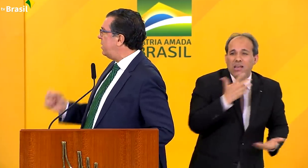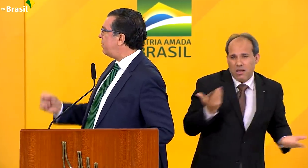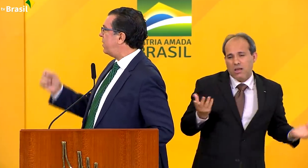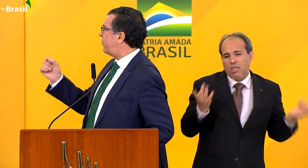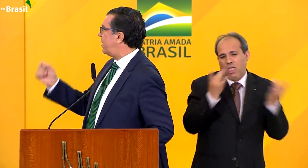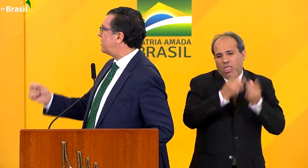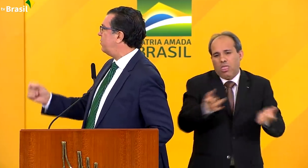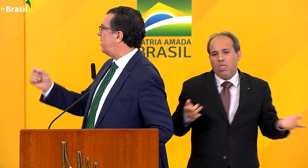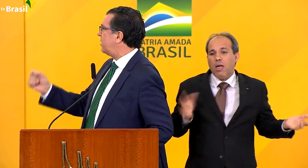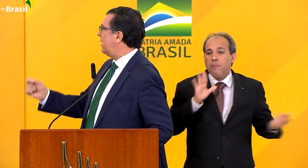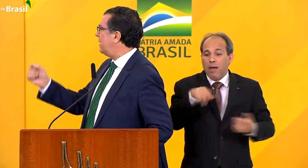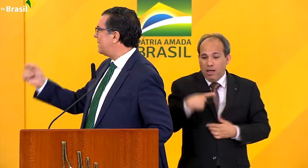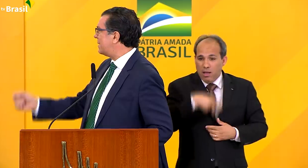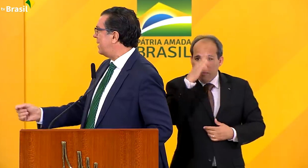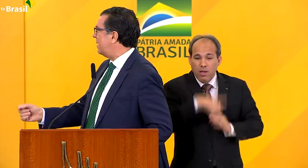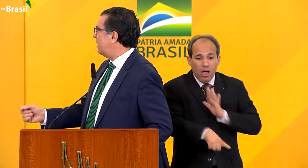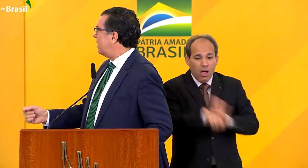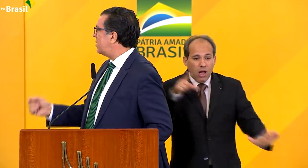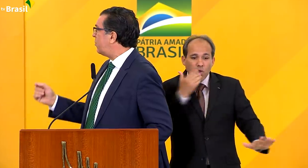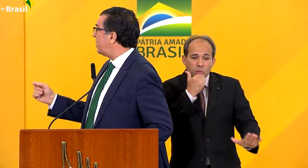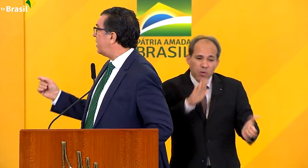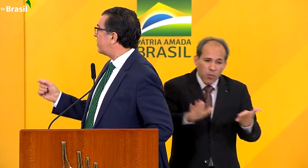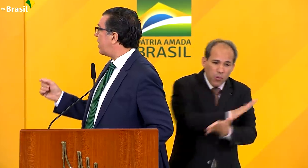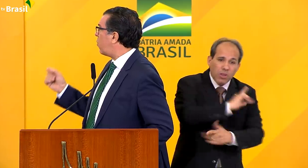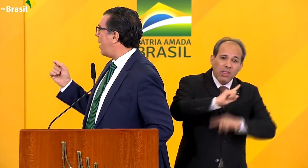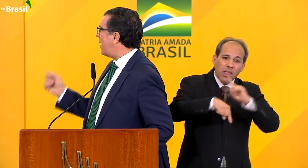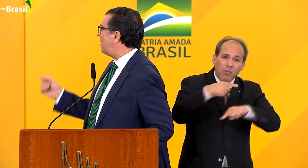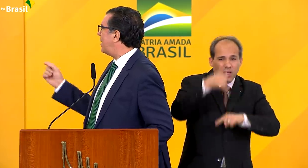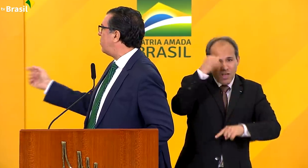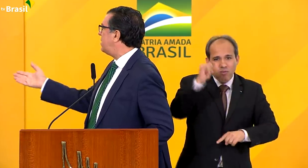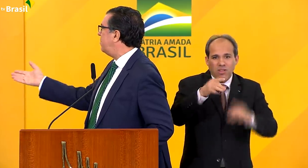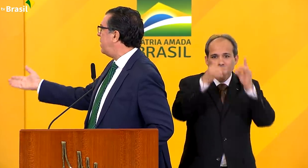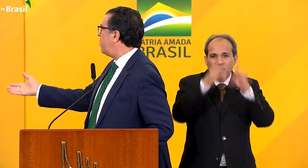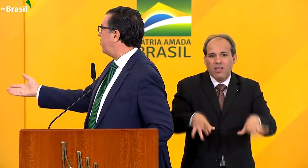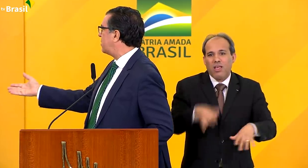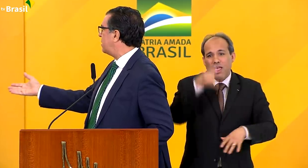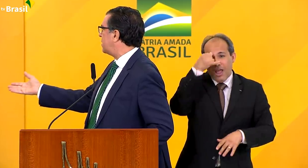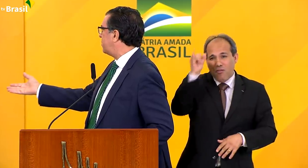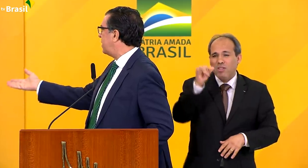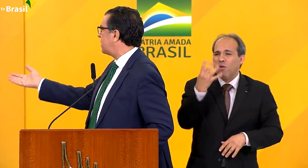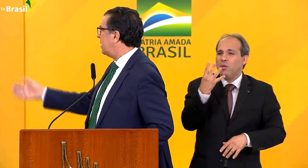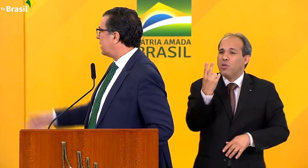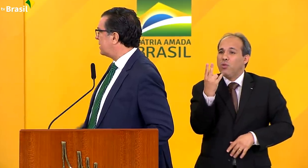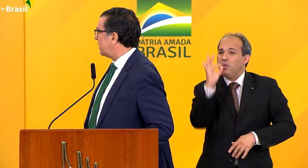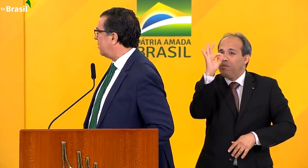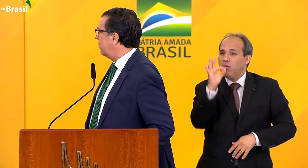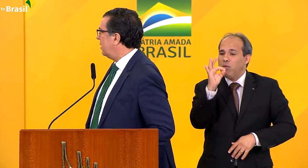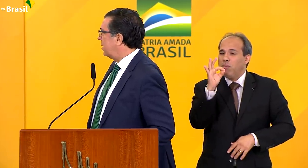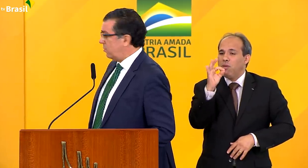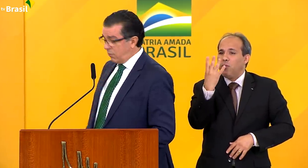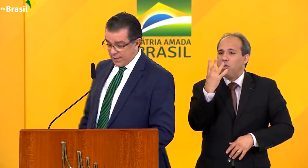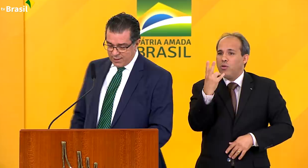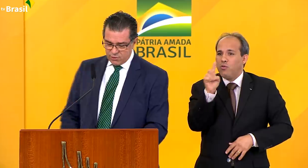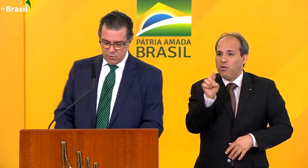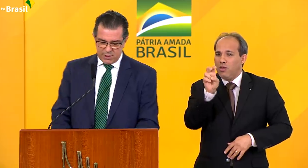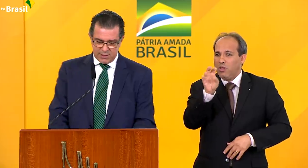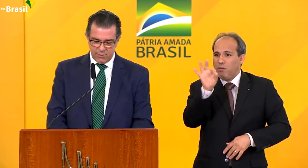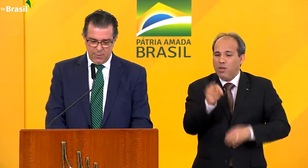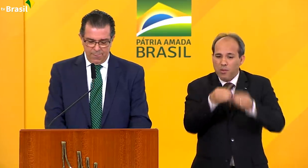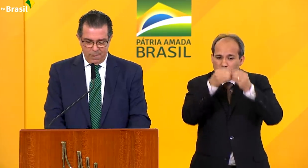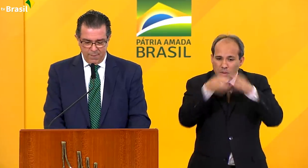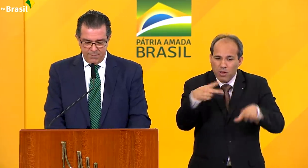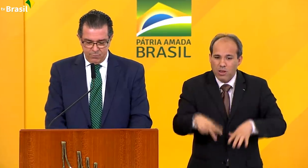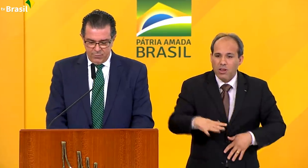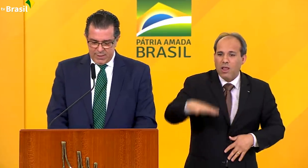consumir preferencialmente antes de. Isso poderia evitar 42,5% das perdas que se dão no varejo no